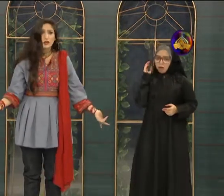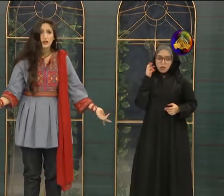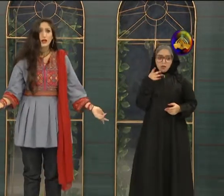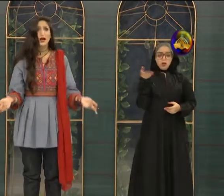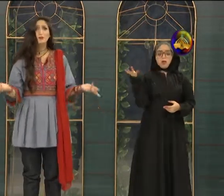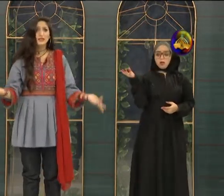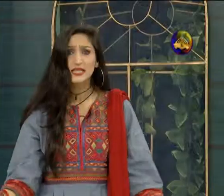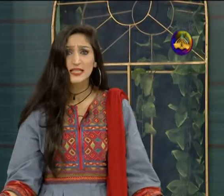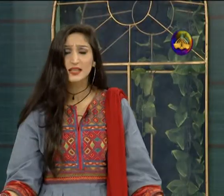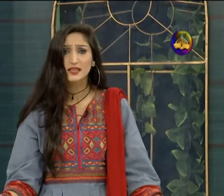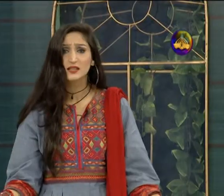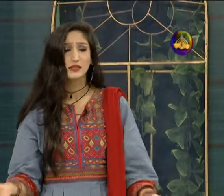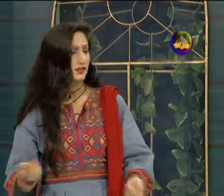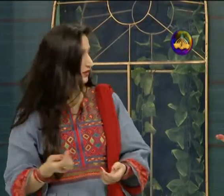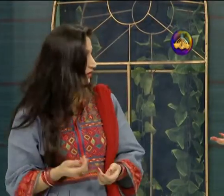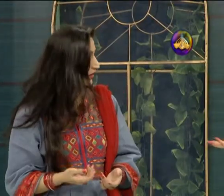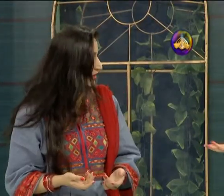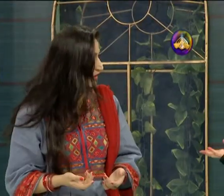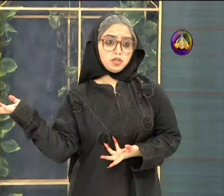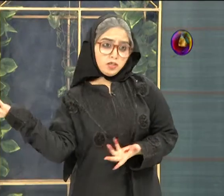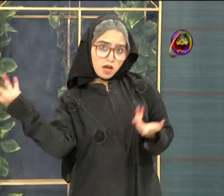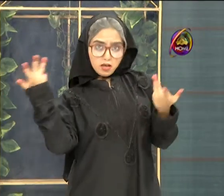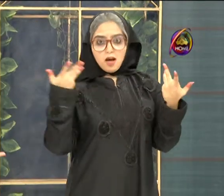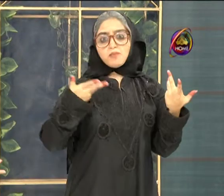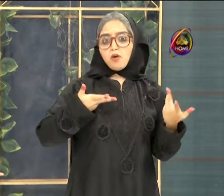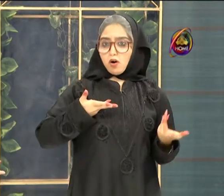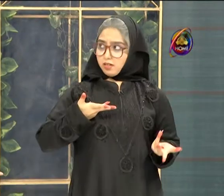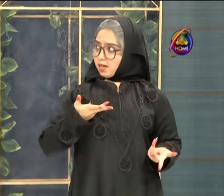آپ کو اندر کس نے آنے دیا ہم سے پوچھتی ہے کہ ہم کون ہیں